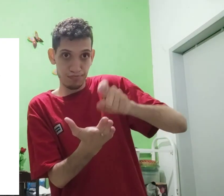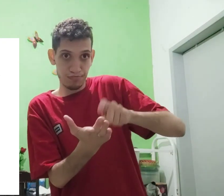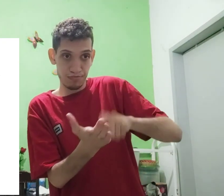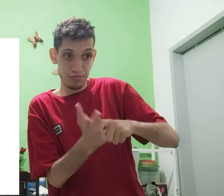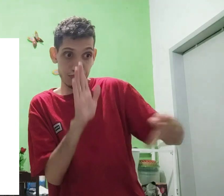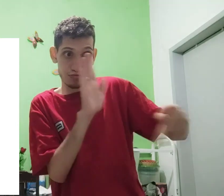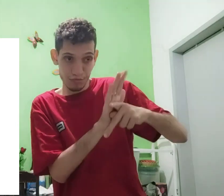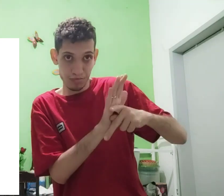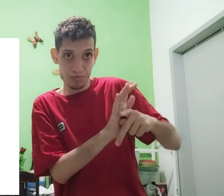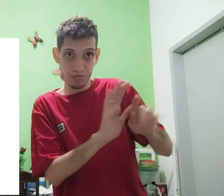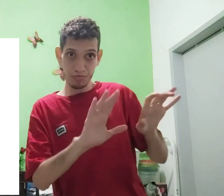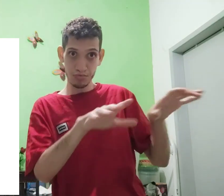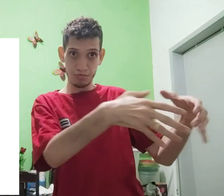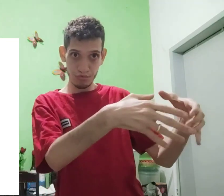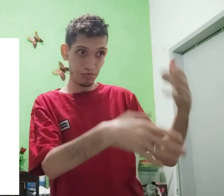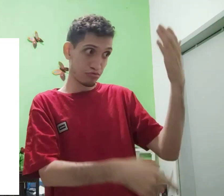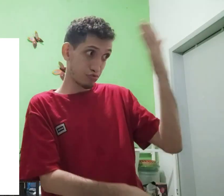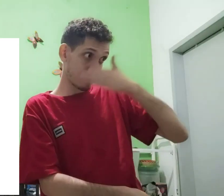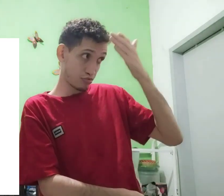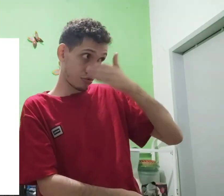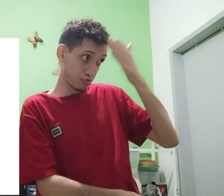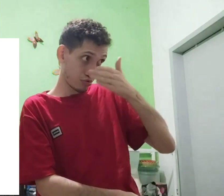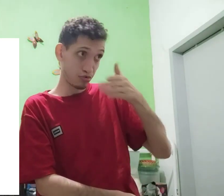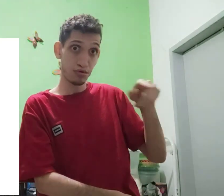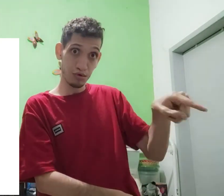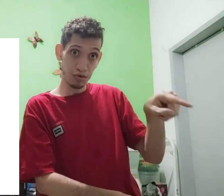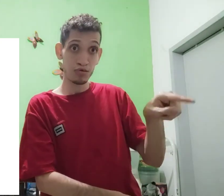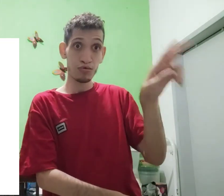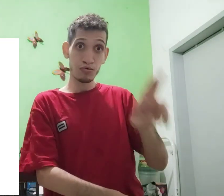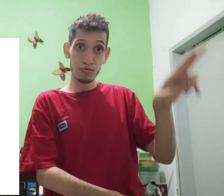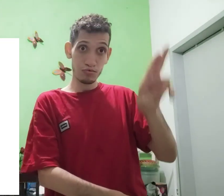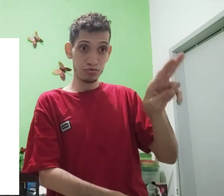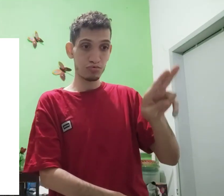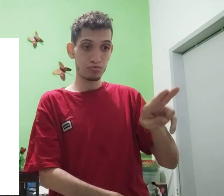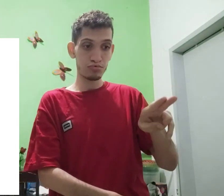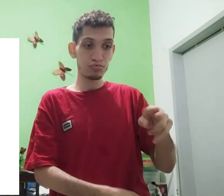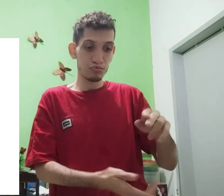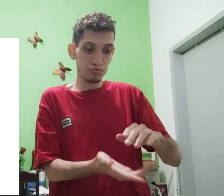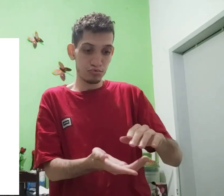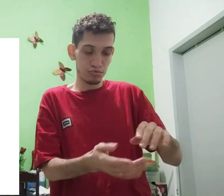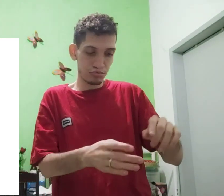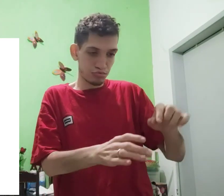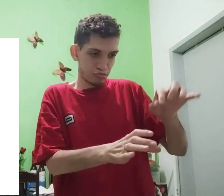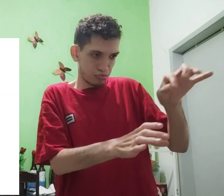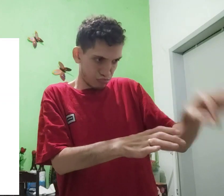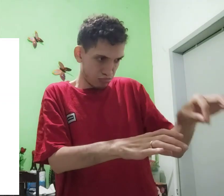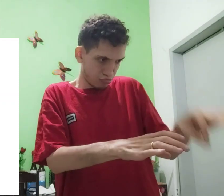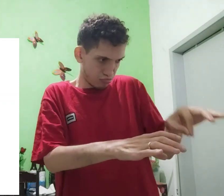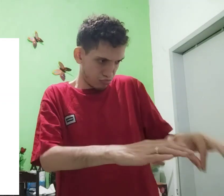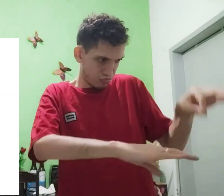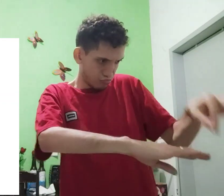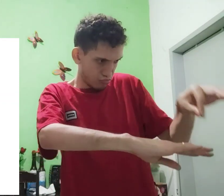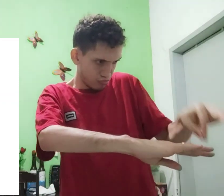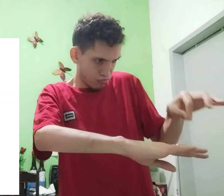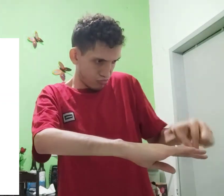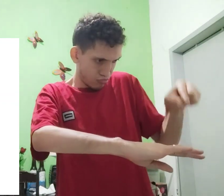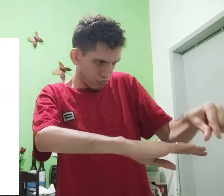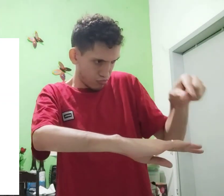é um sistema de escrita da comunidade de ciência visual. E